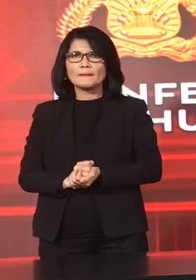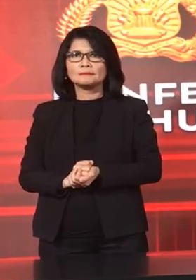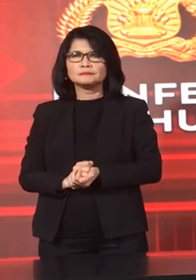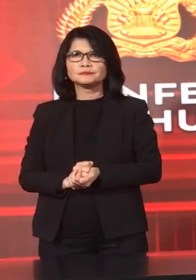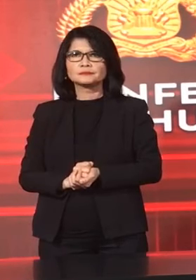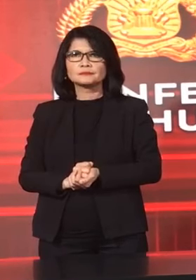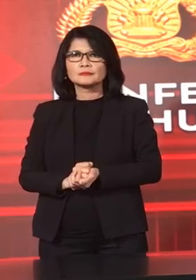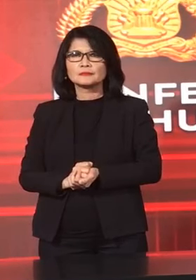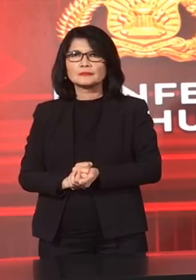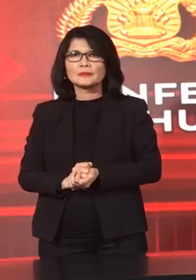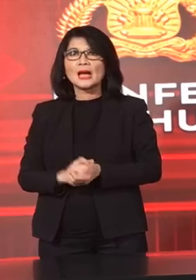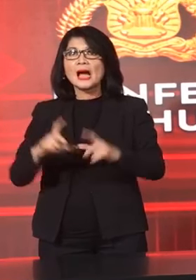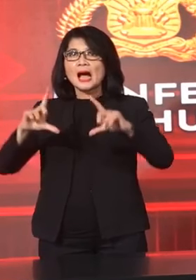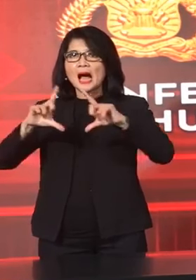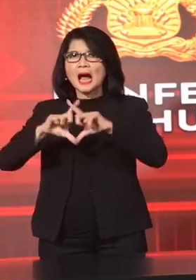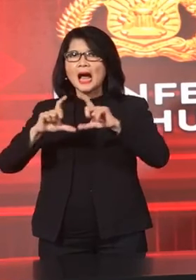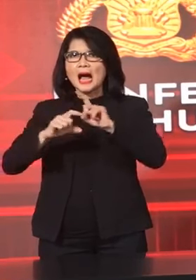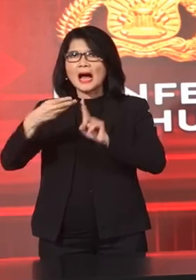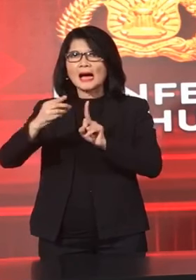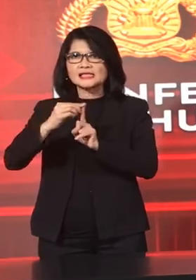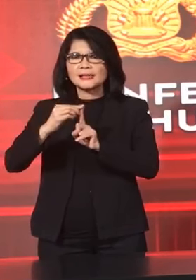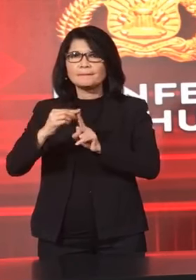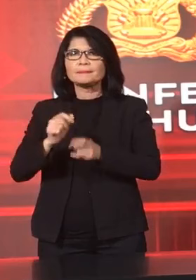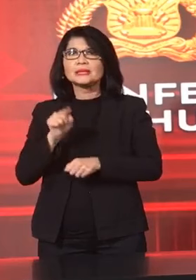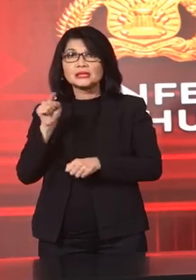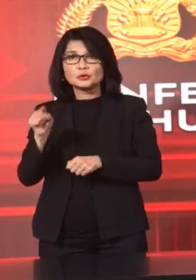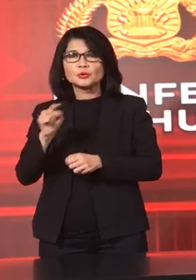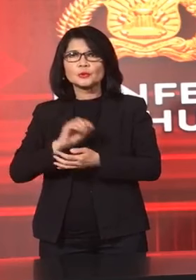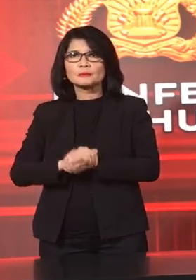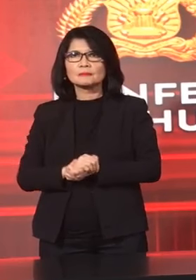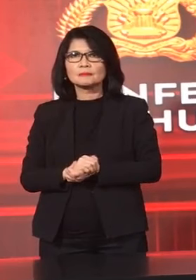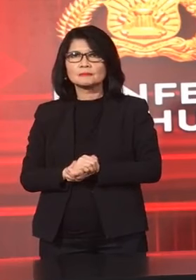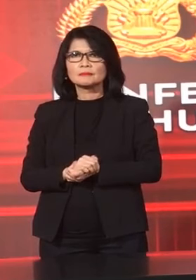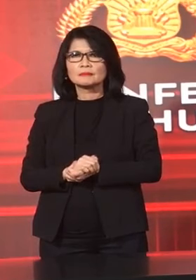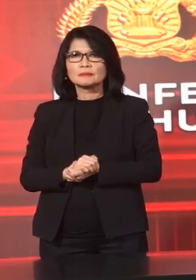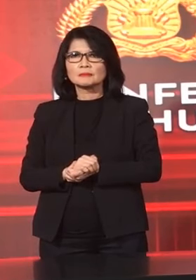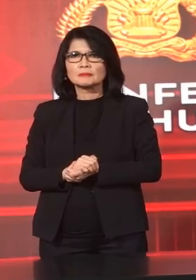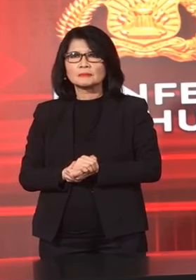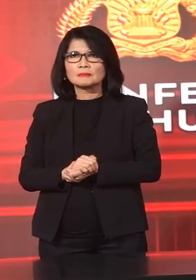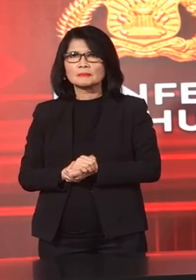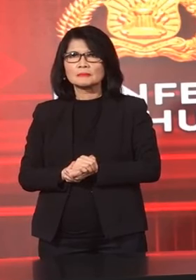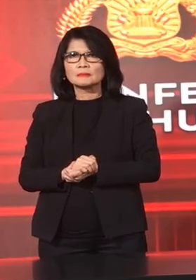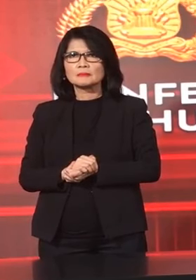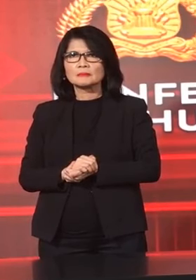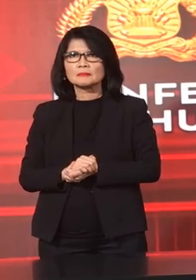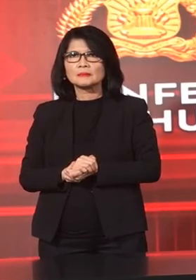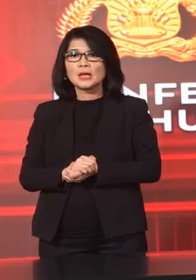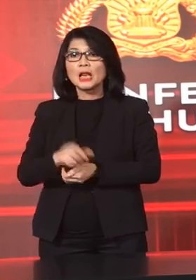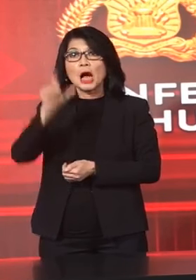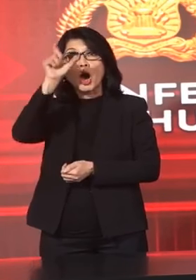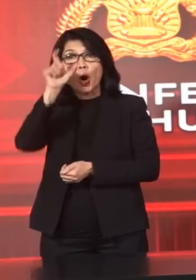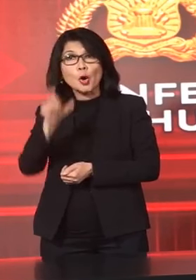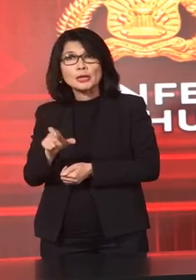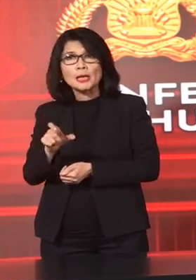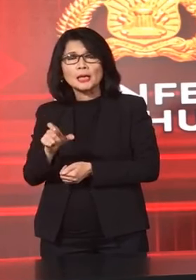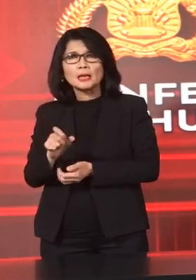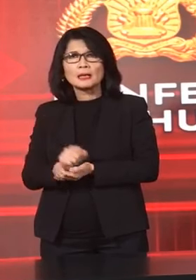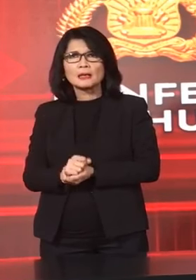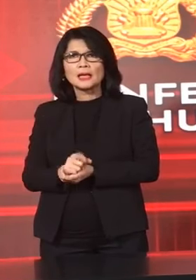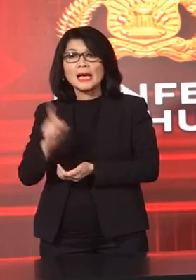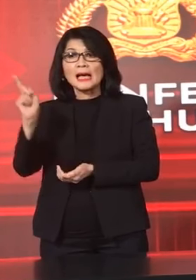Almarhum Asep Ahmad Setiawan Alias Abu Ahmad Merupakan Salah Satu